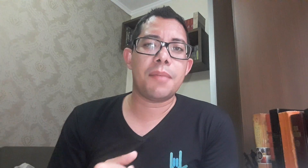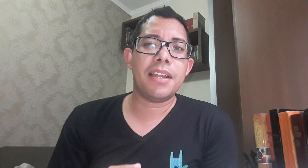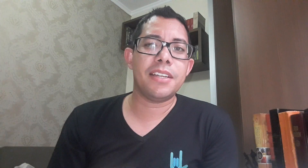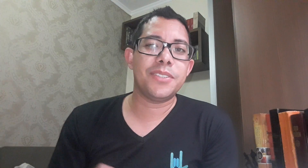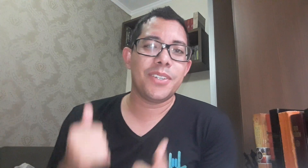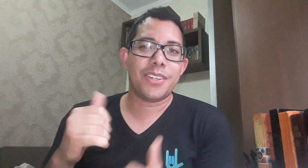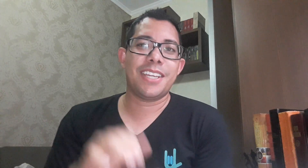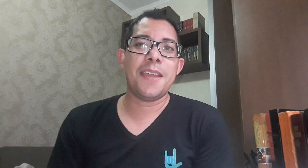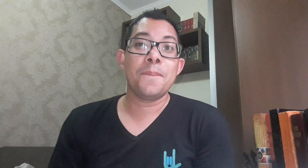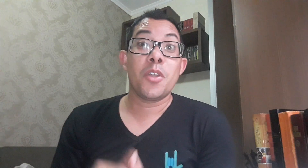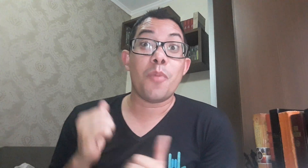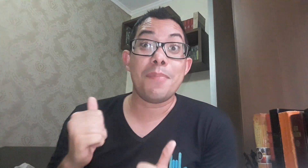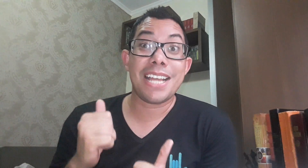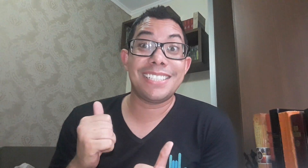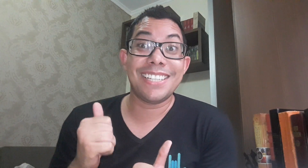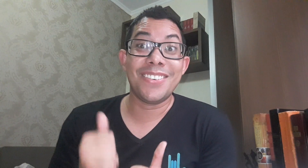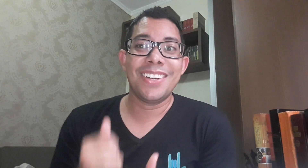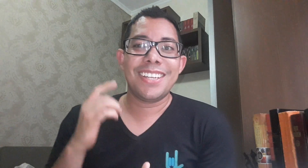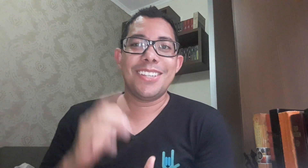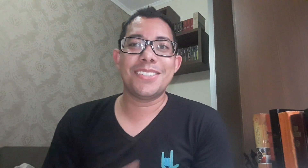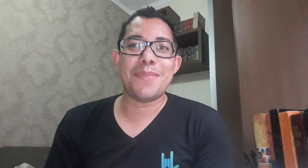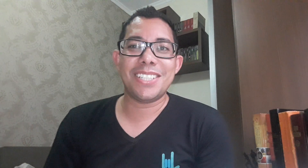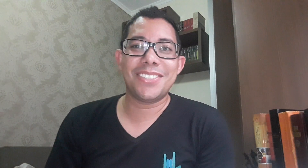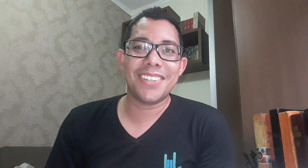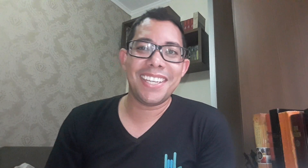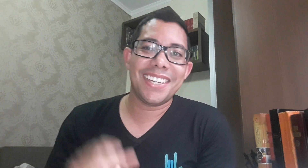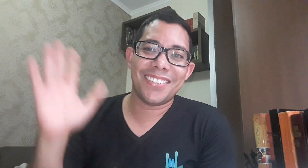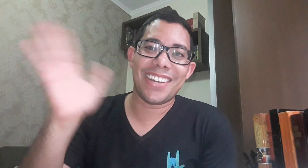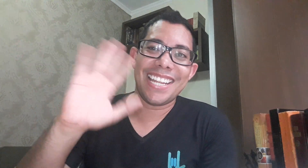trabalhando, ok? Um abração, Deus abençoe, valeu!